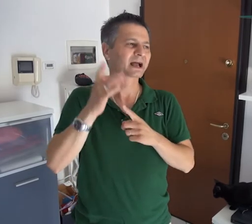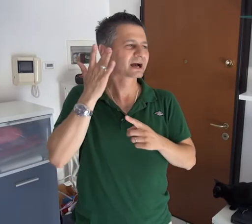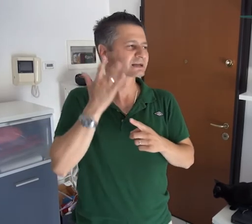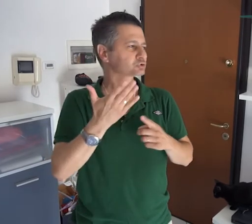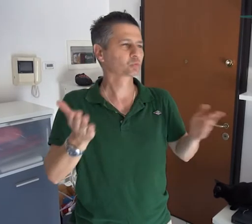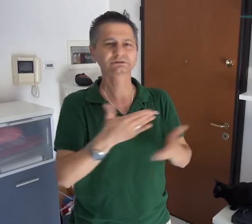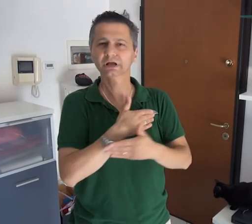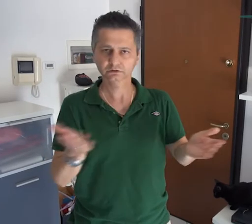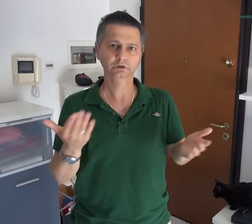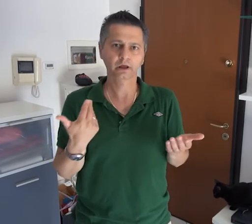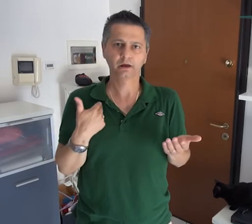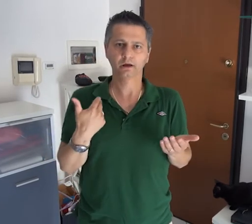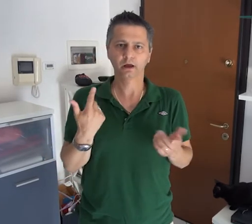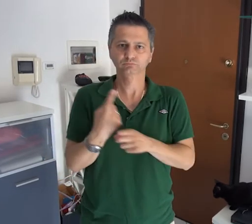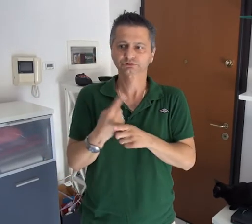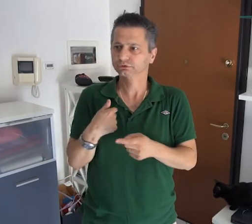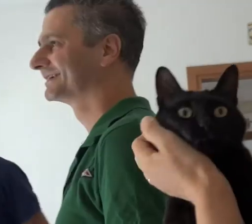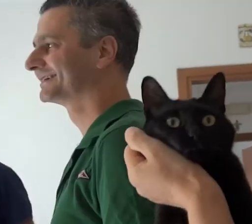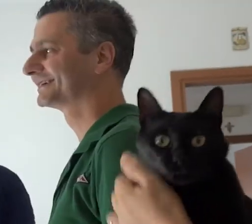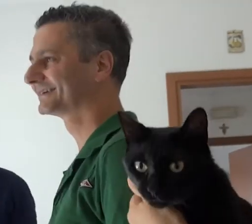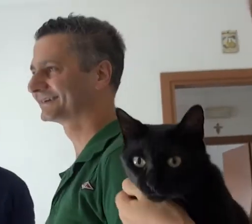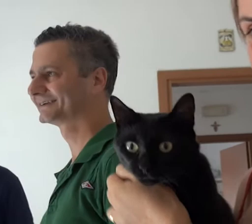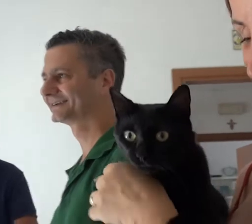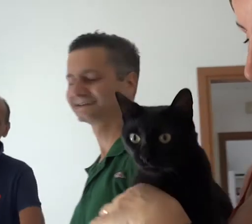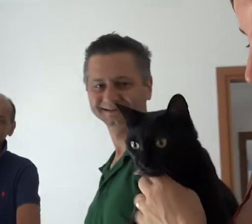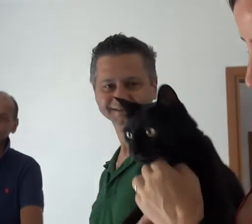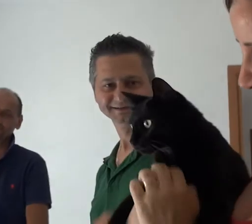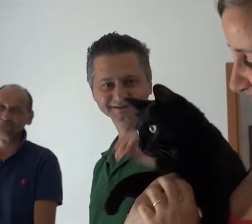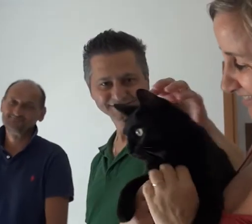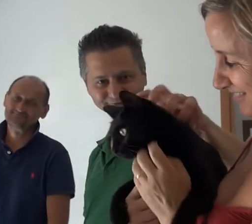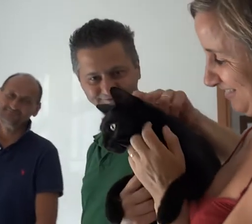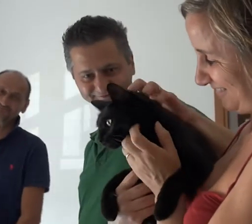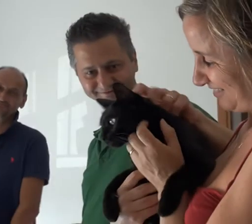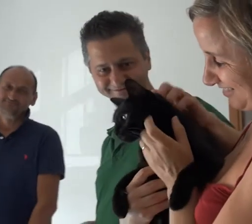risolvere facilmente le situazioni. Per noi sordi c'è sempre una difficoltà in questo.